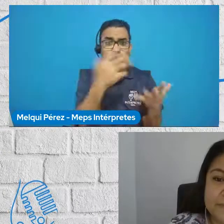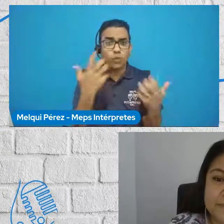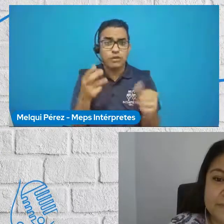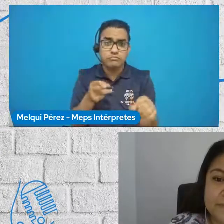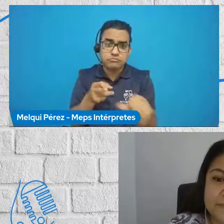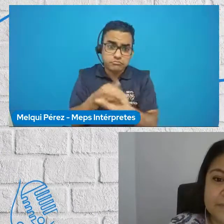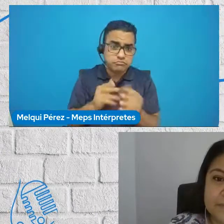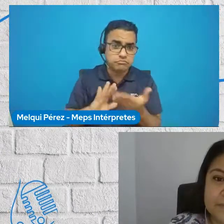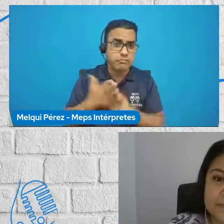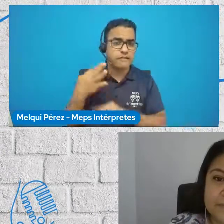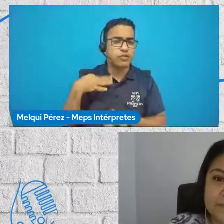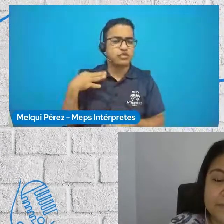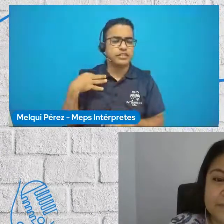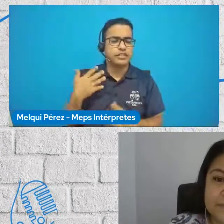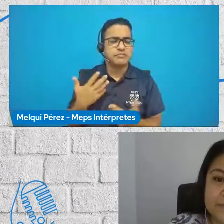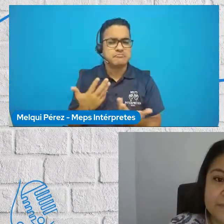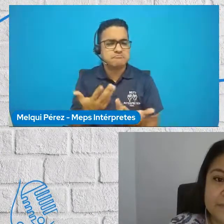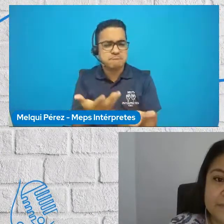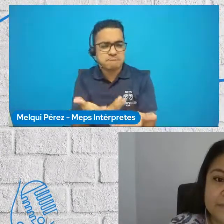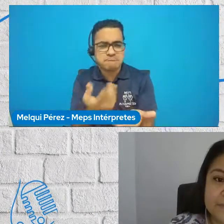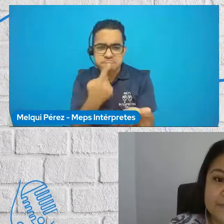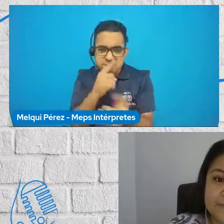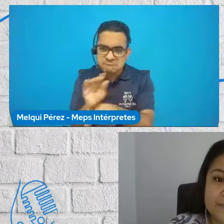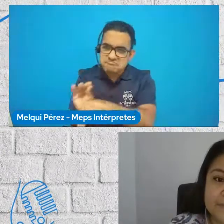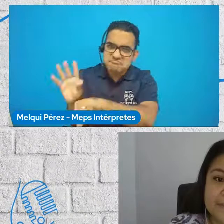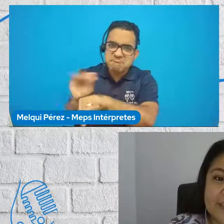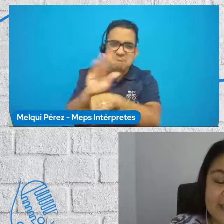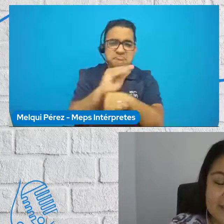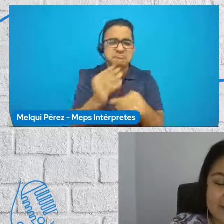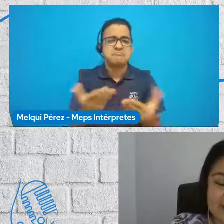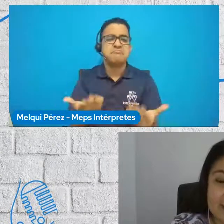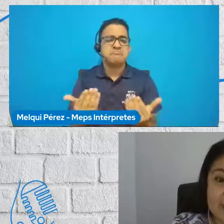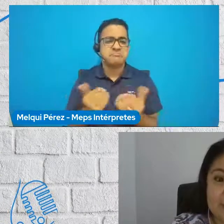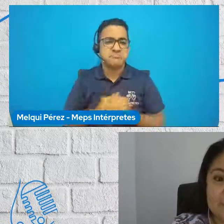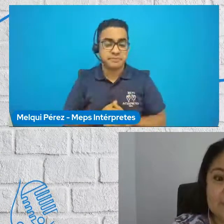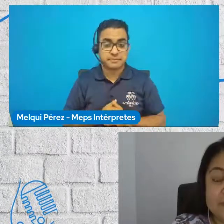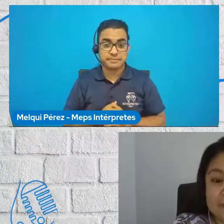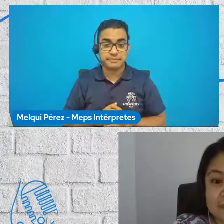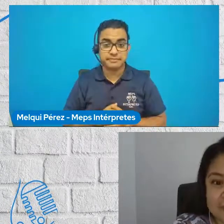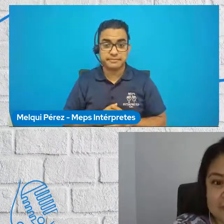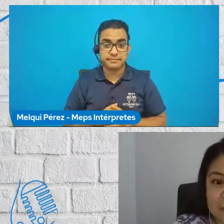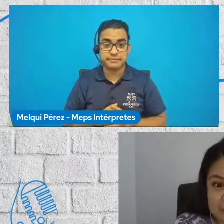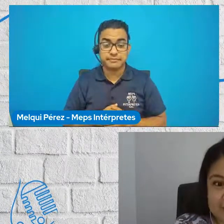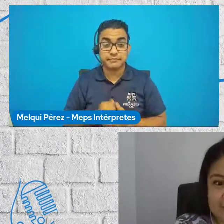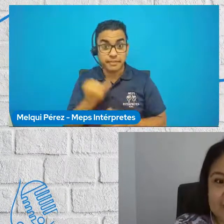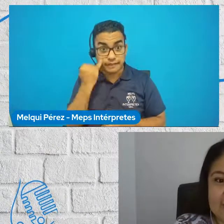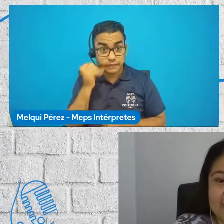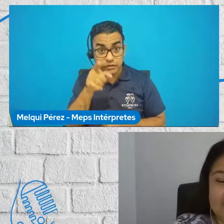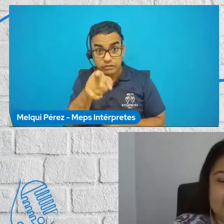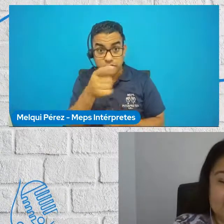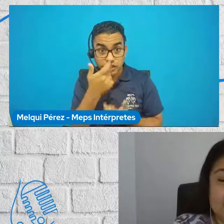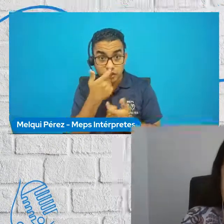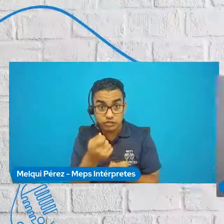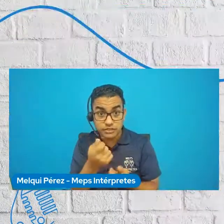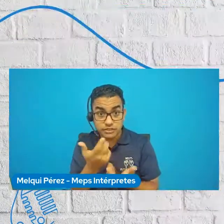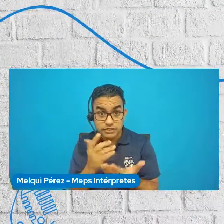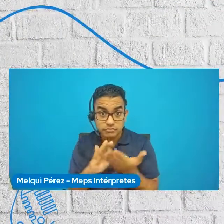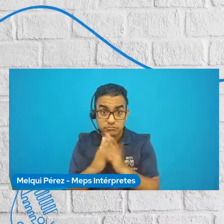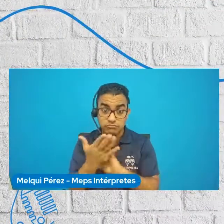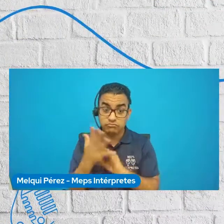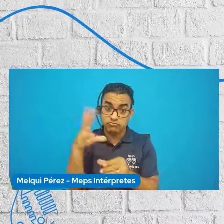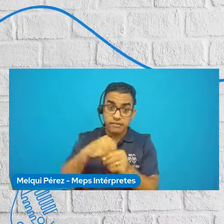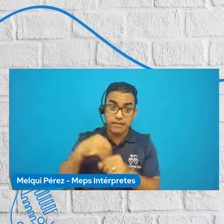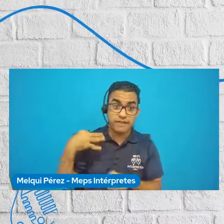oportunidad para ser voluntarias y voluntarios son. Adelante. Si estás interesado o interesada en realizar un